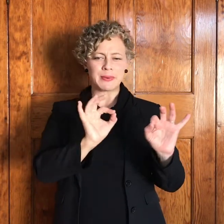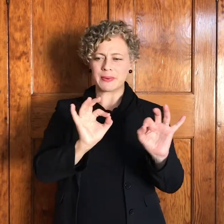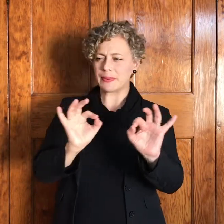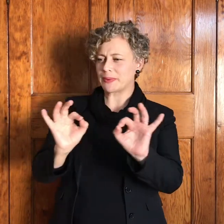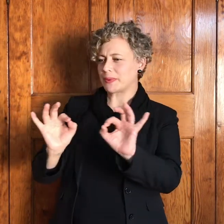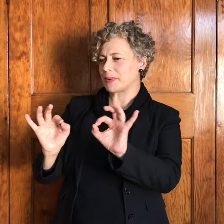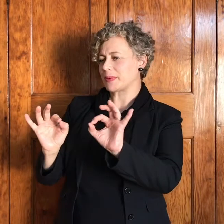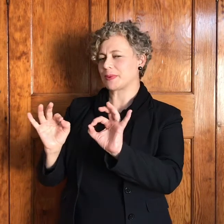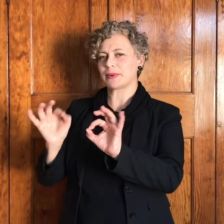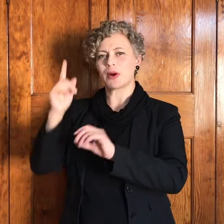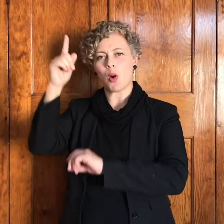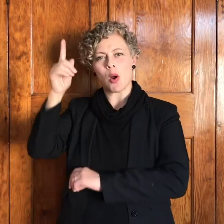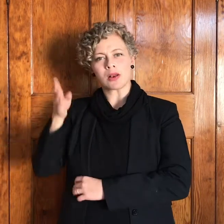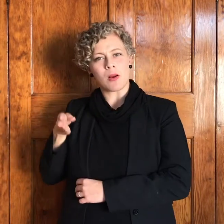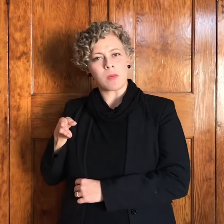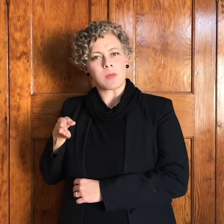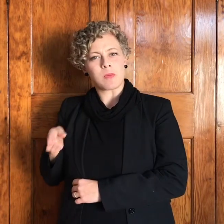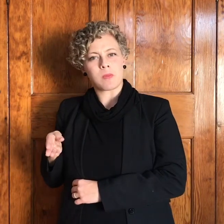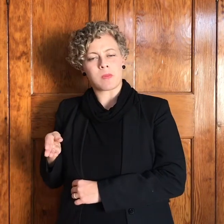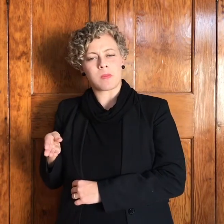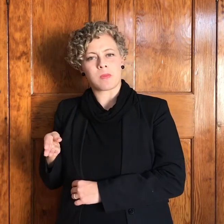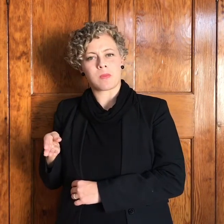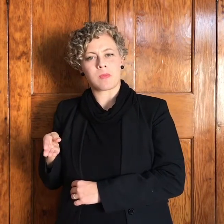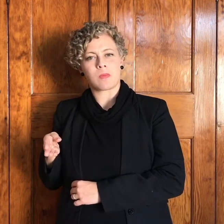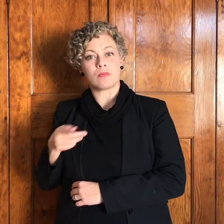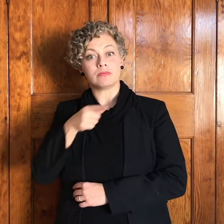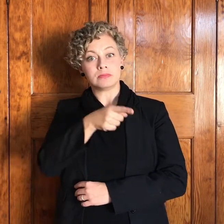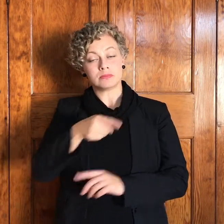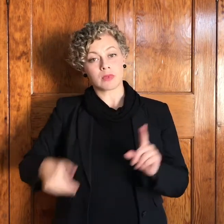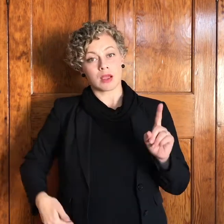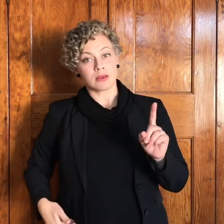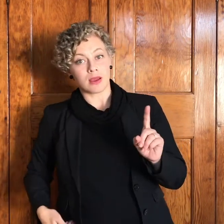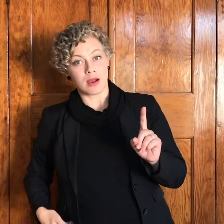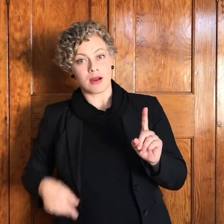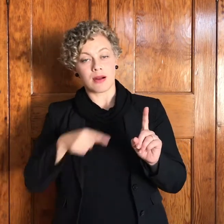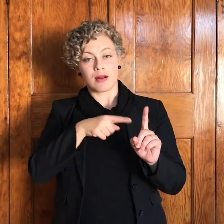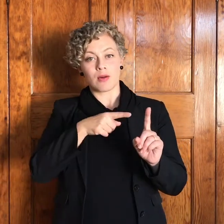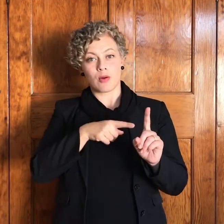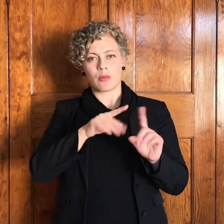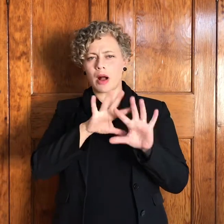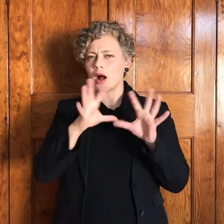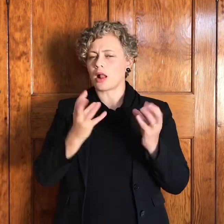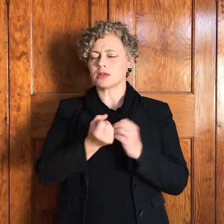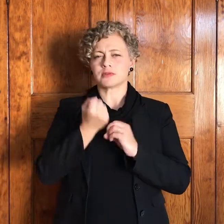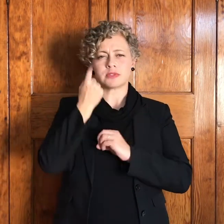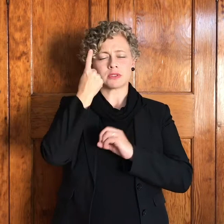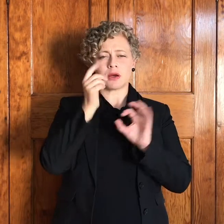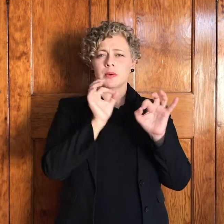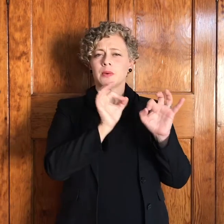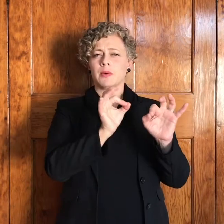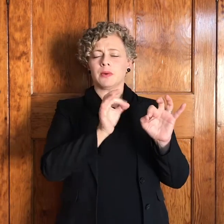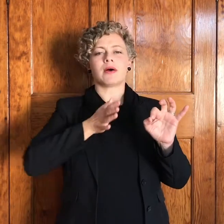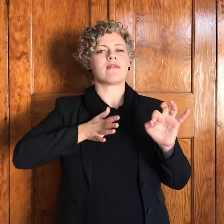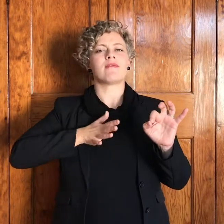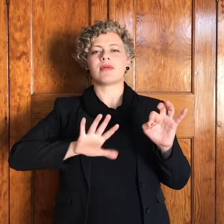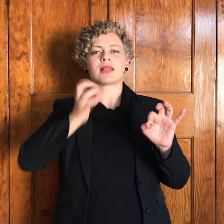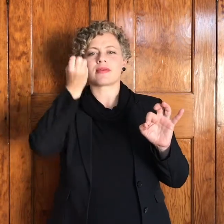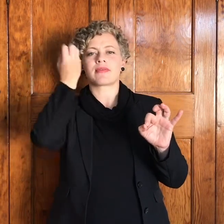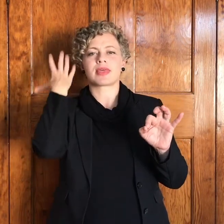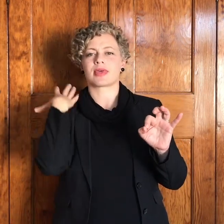en dit het soveel sin gemaakt vir Jacob dat hy die plek nie wil vergeet nie daarom sit hy die klip waarop hy geslap bedaan neer